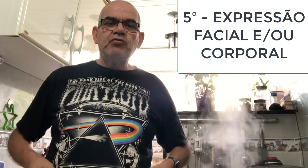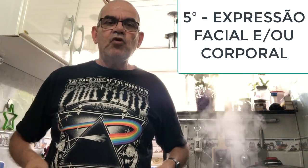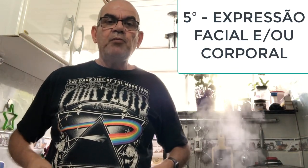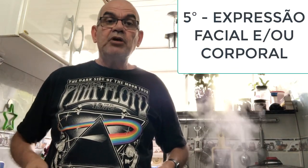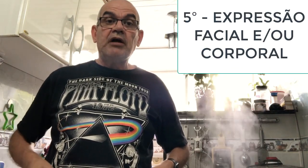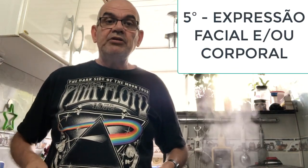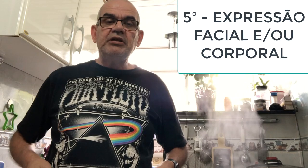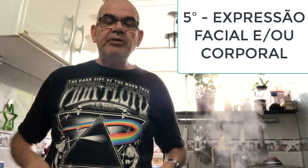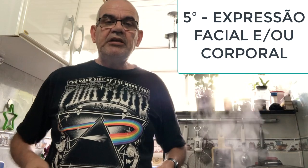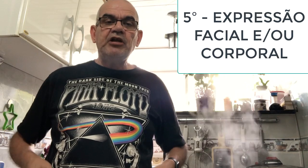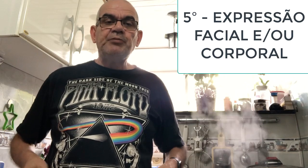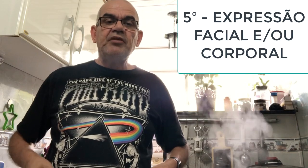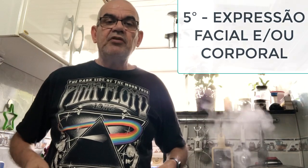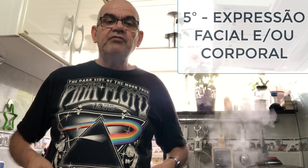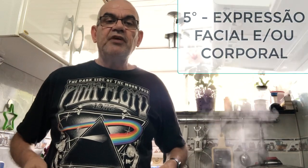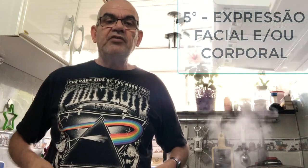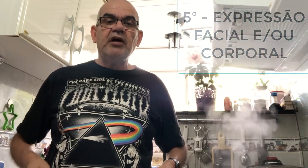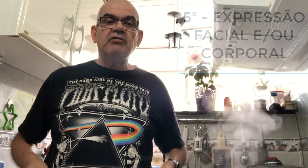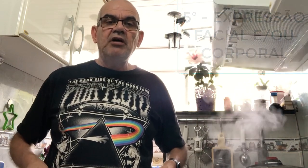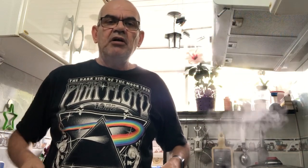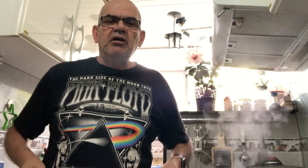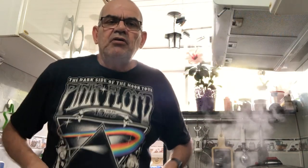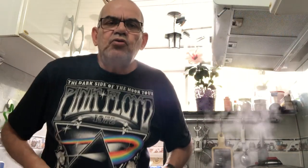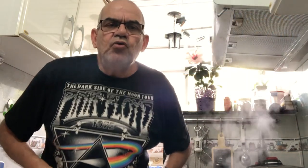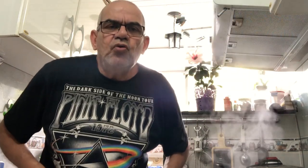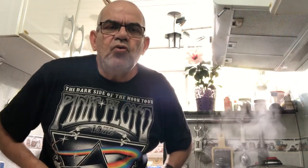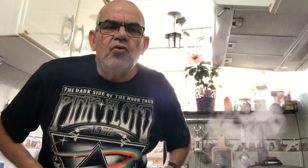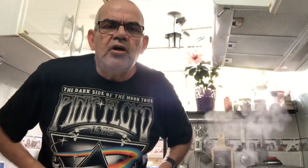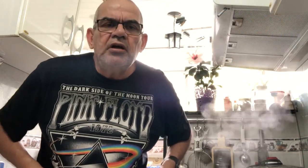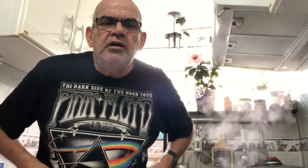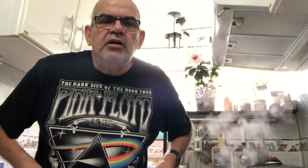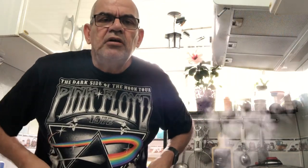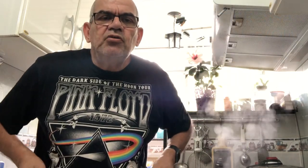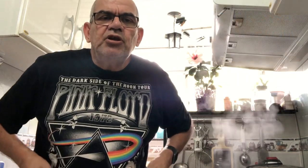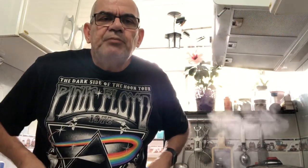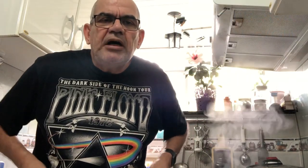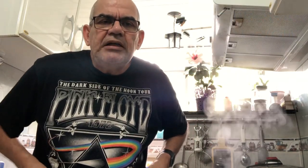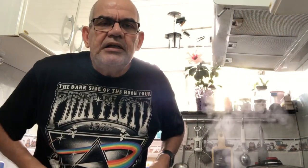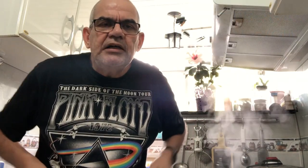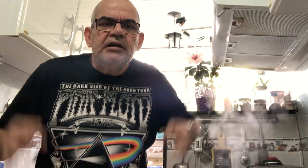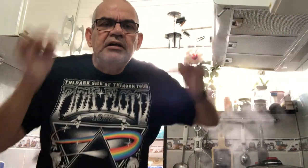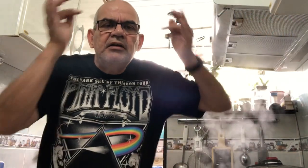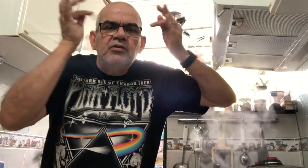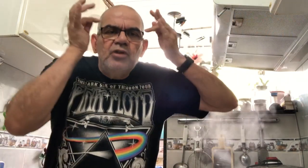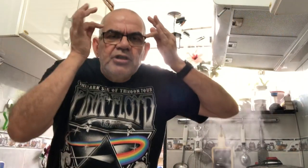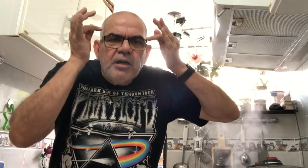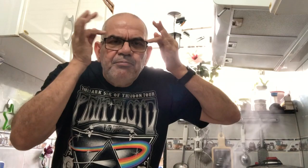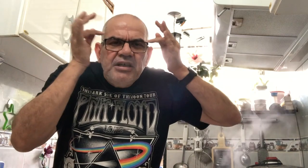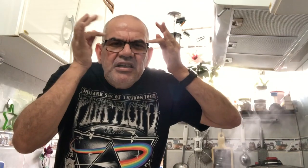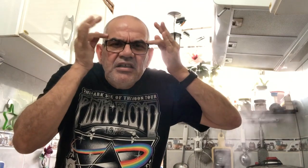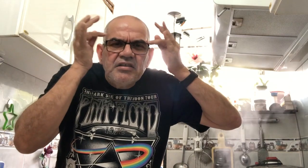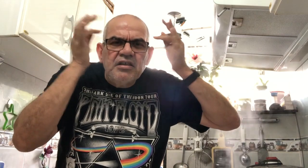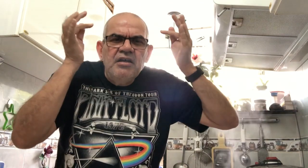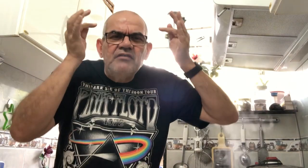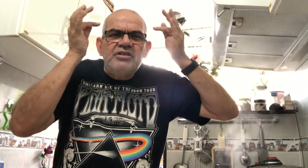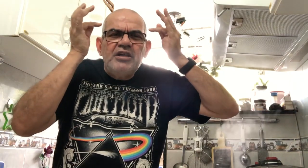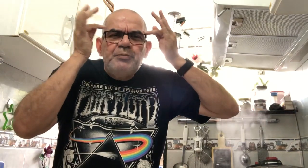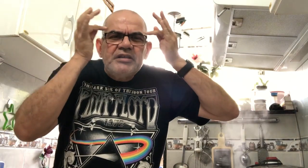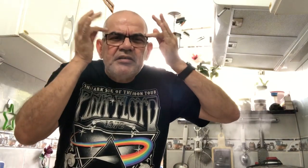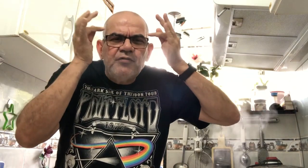corporal e também tem a expressão facial. Dor, dor de barriga, dor de cabeça, vai a expressão